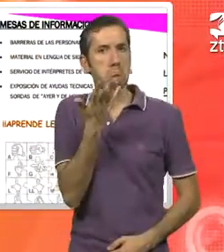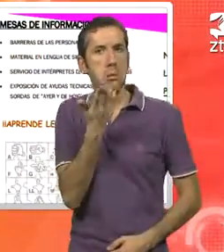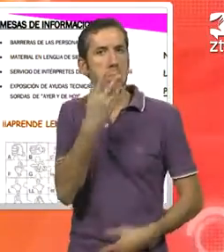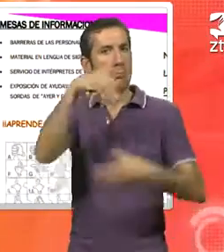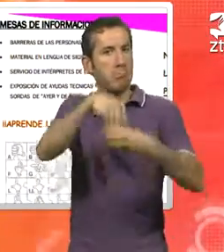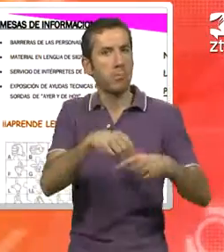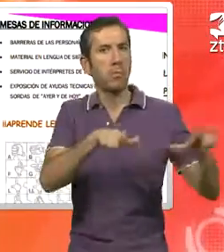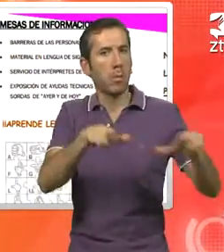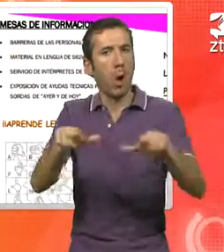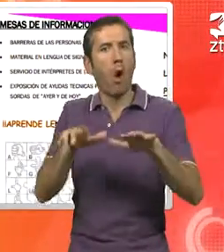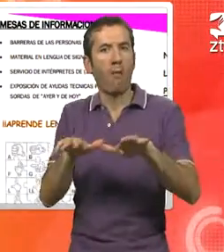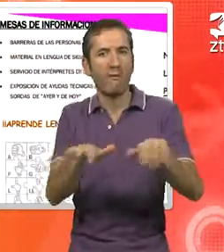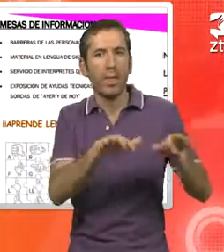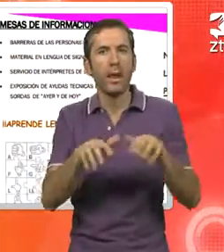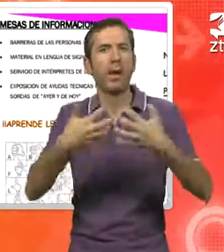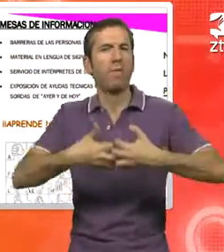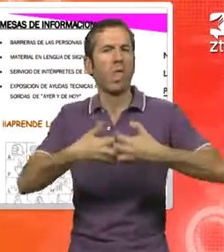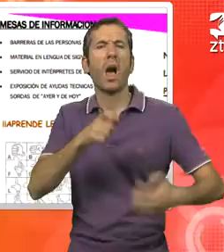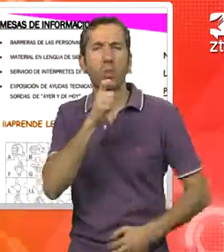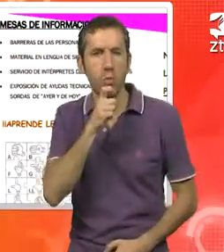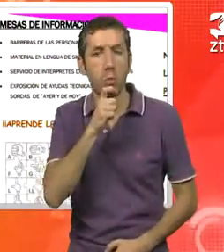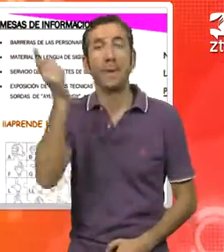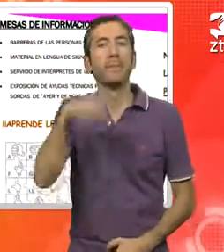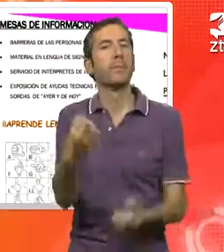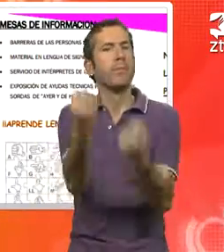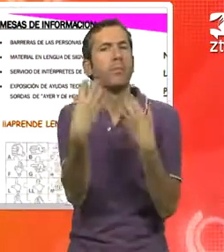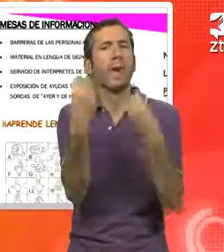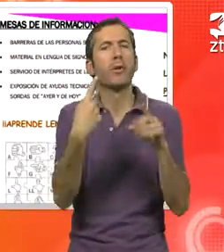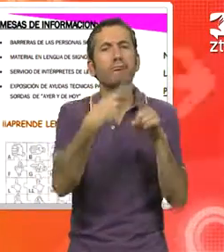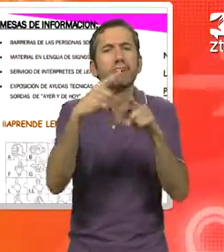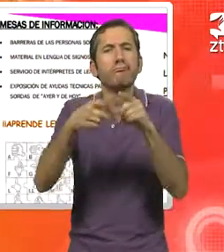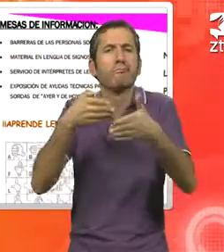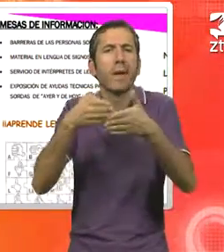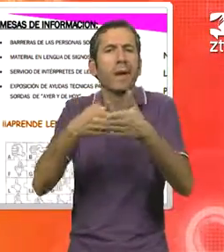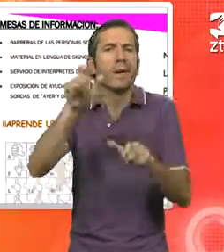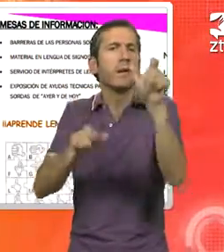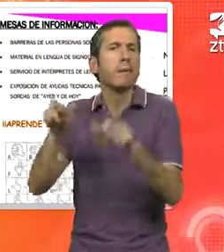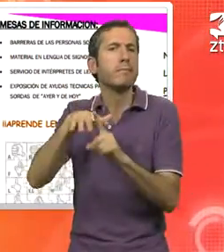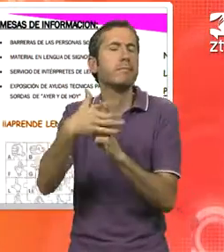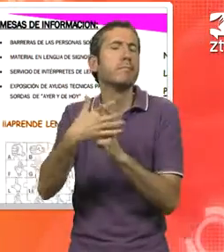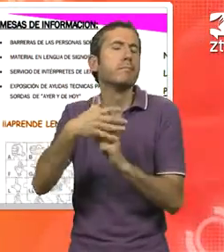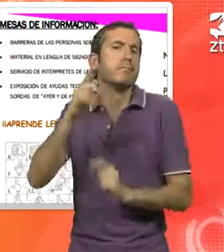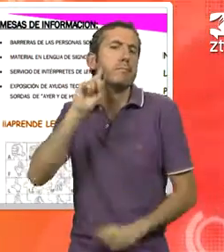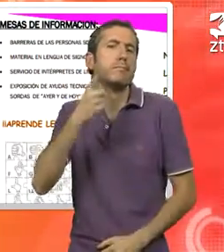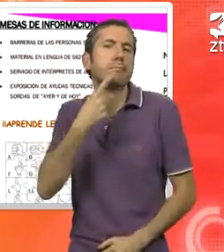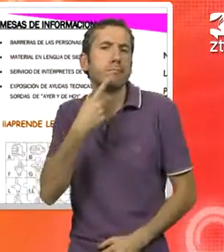funcionamiento, así como las diferentes barreras con las que se encuentran las personas sordas en su día a día y el material adaptado que pueden usar.